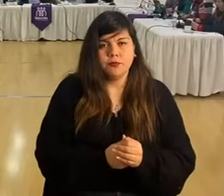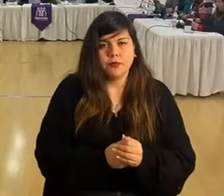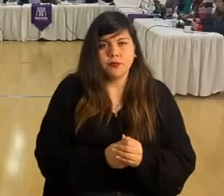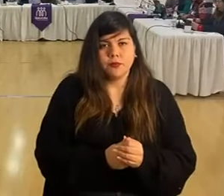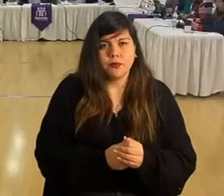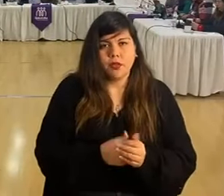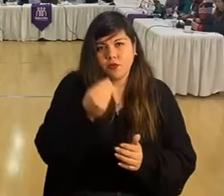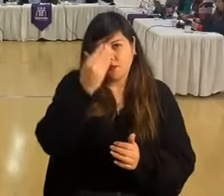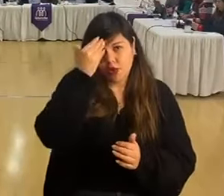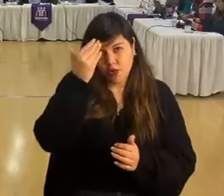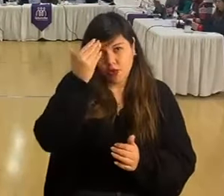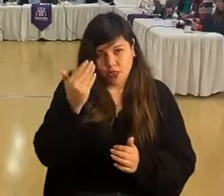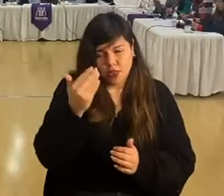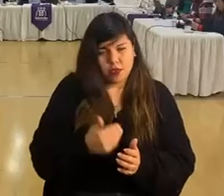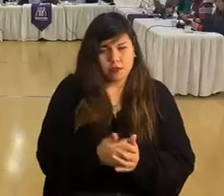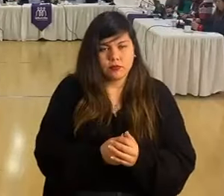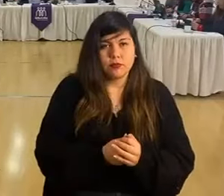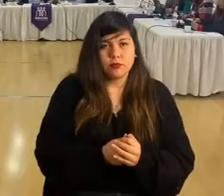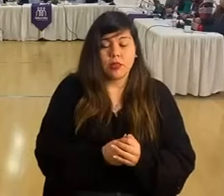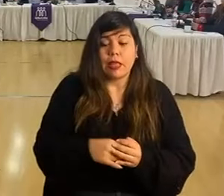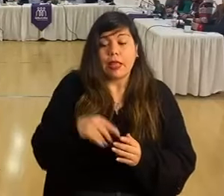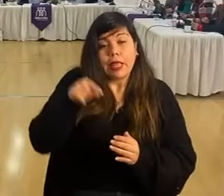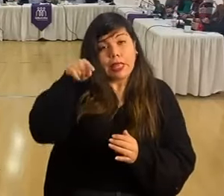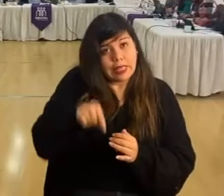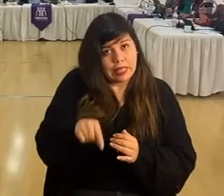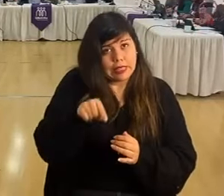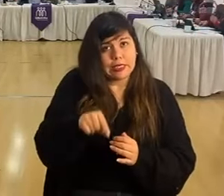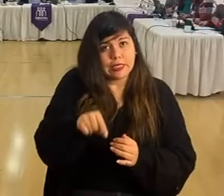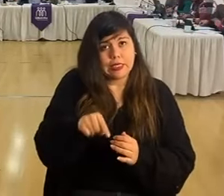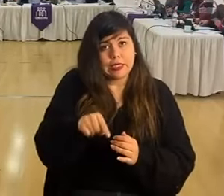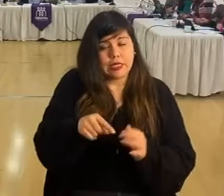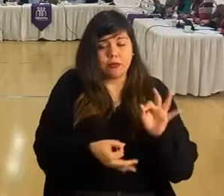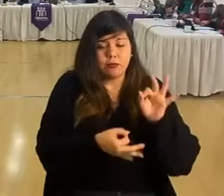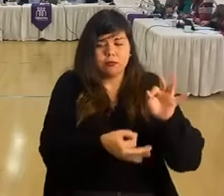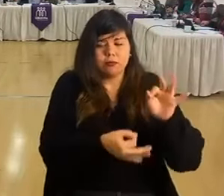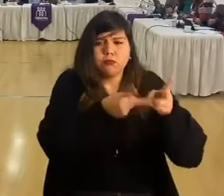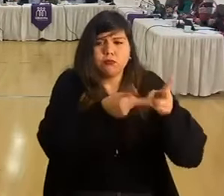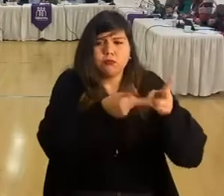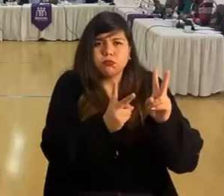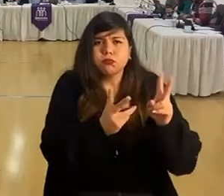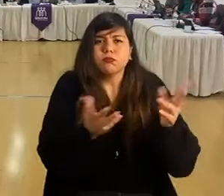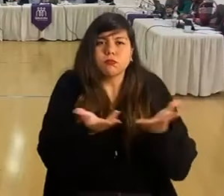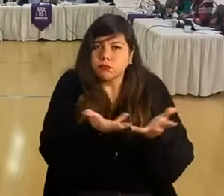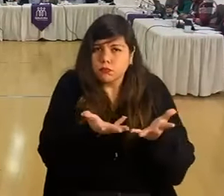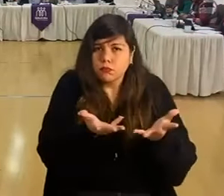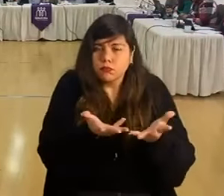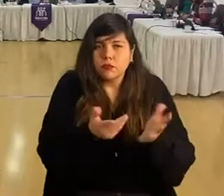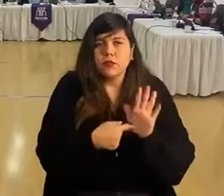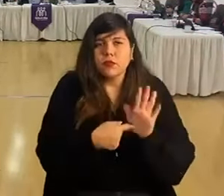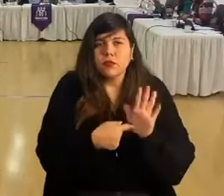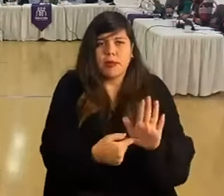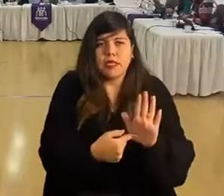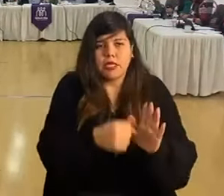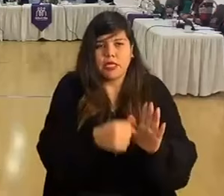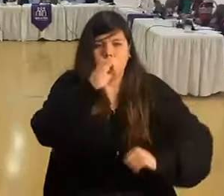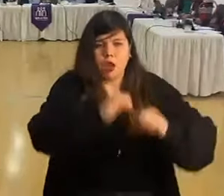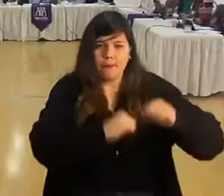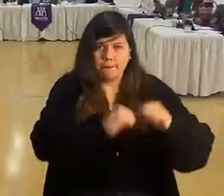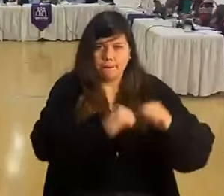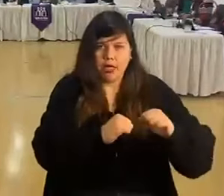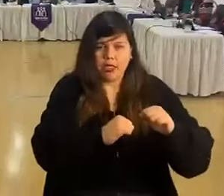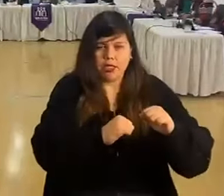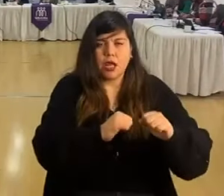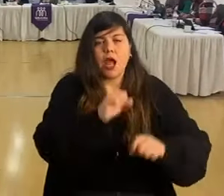Buenos días. Para esta licitación se presentó una empresa que fue